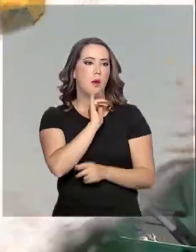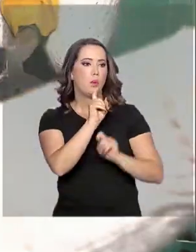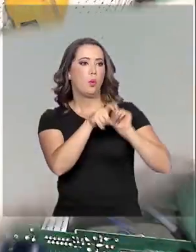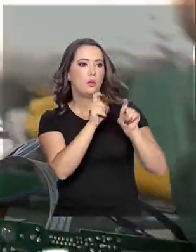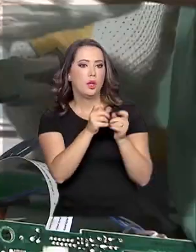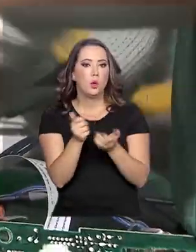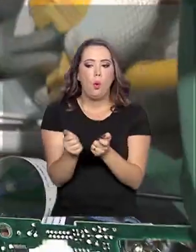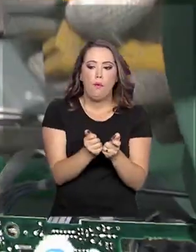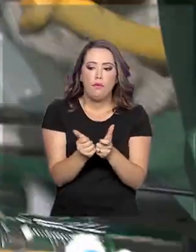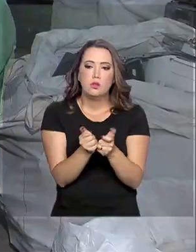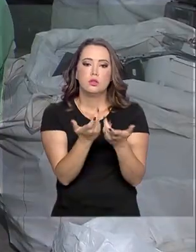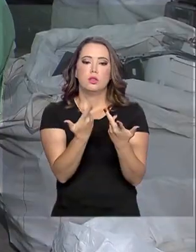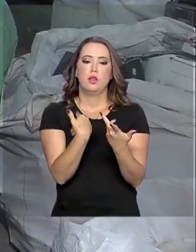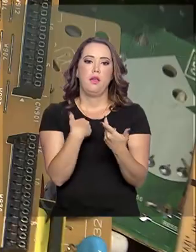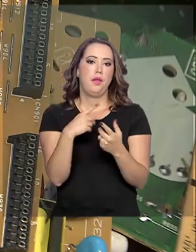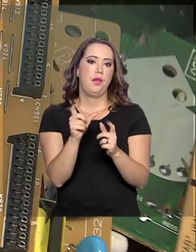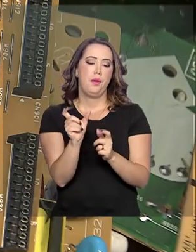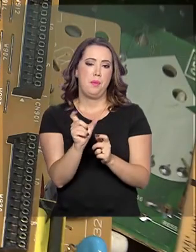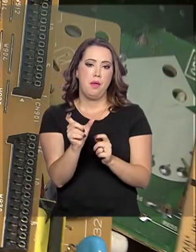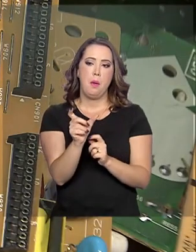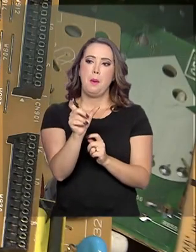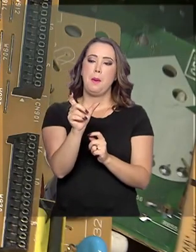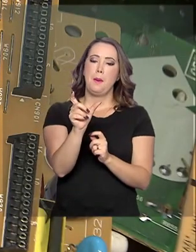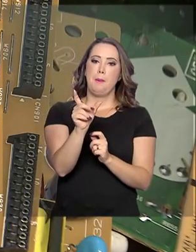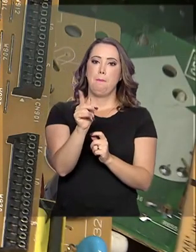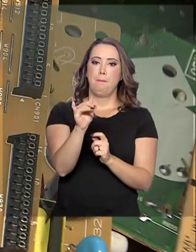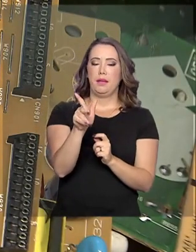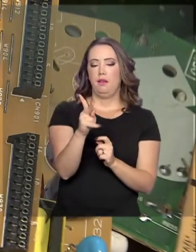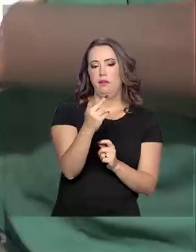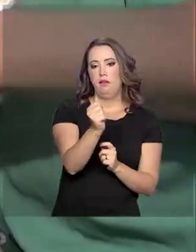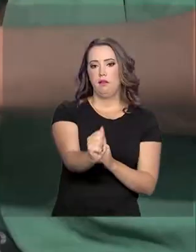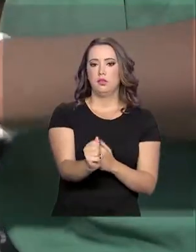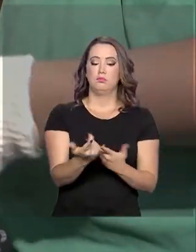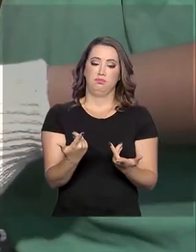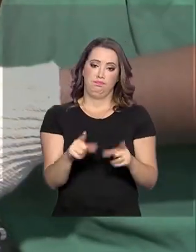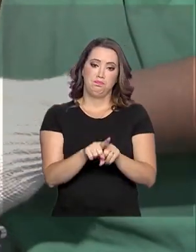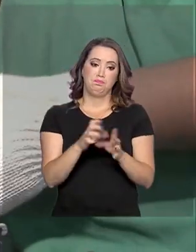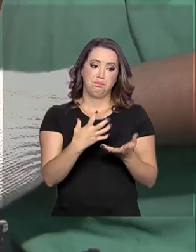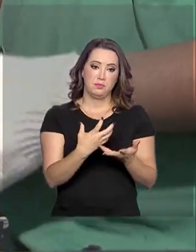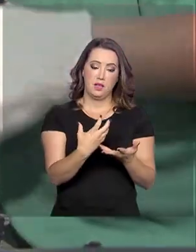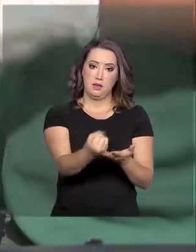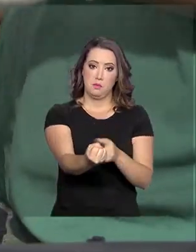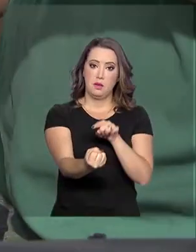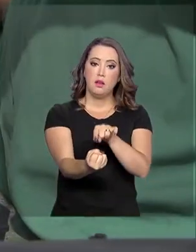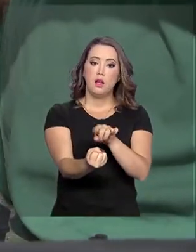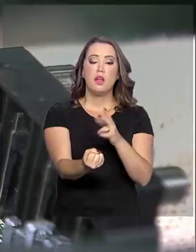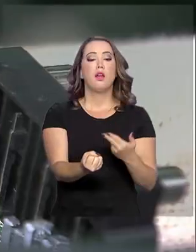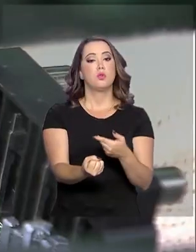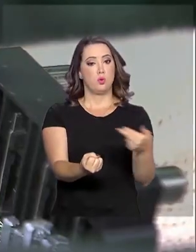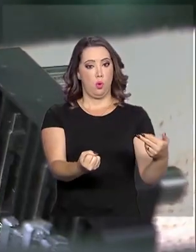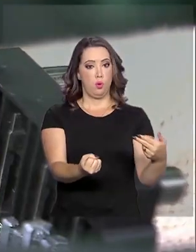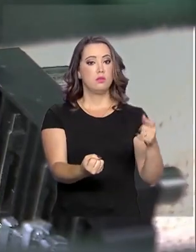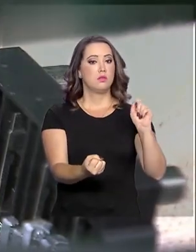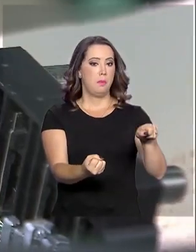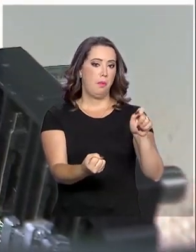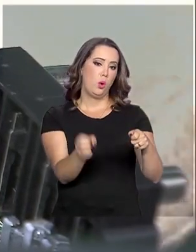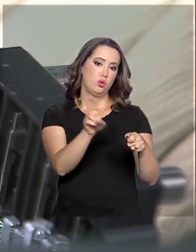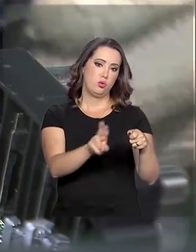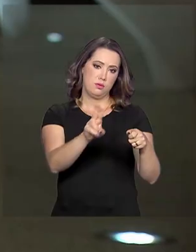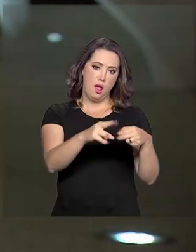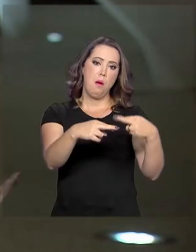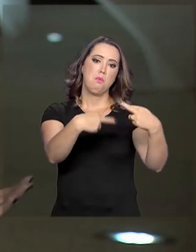videogames, pilhas e baterias. Esses materiais serão recolhidos e os componentes que forem aproveitáveis seguirão para